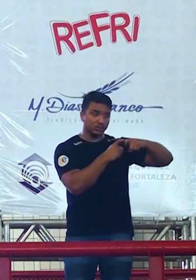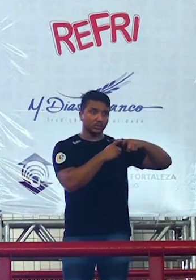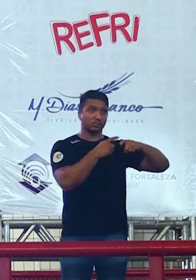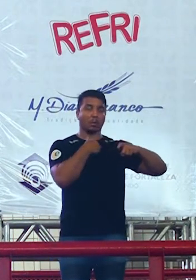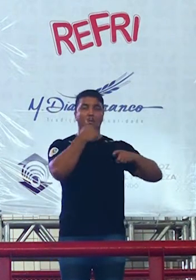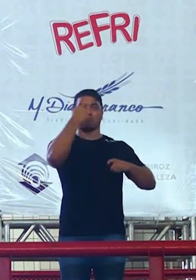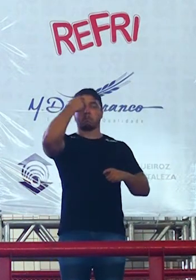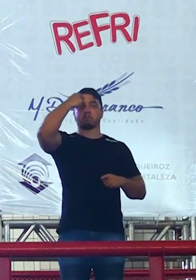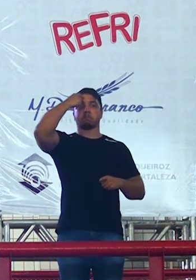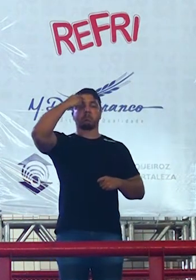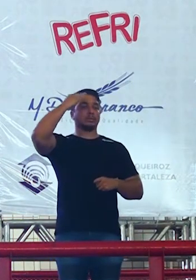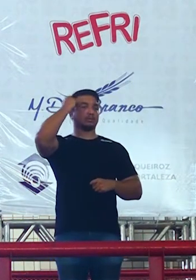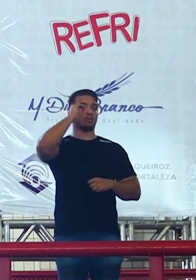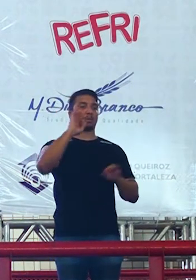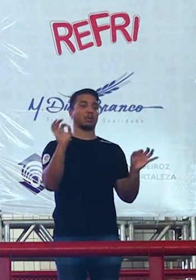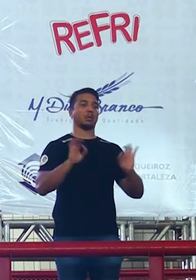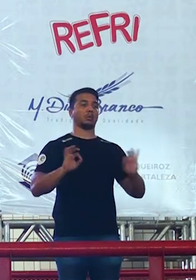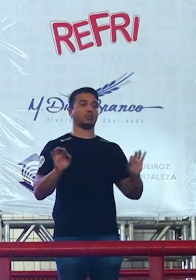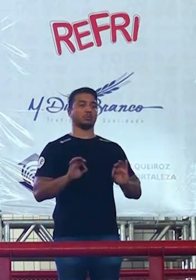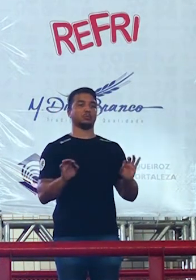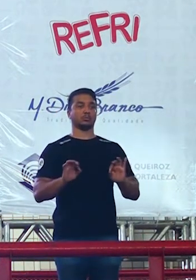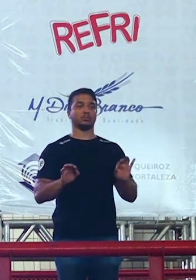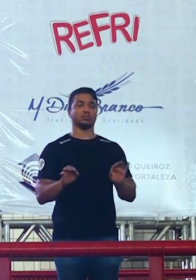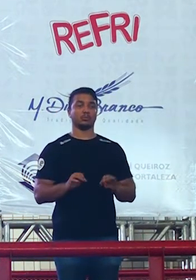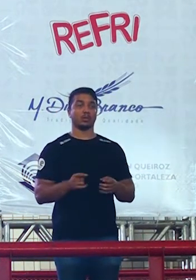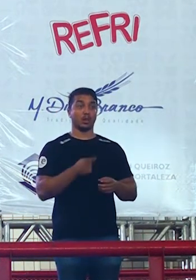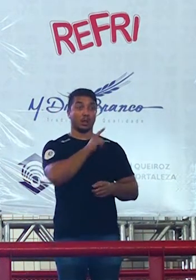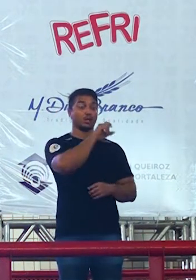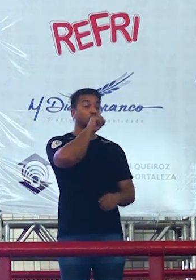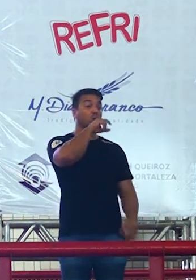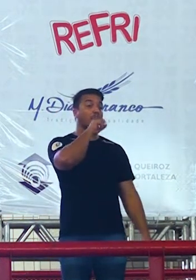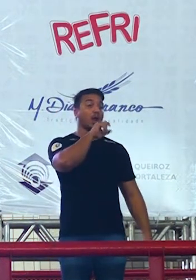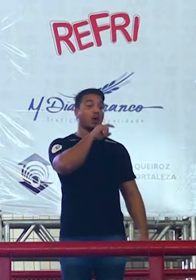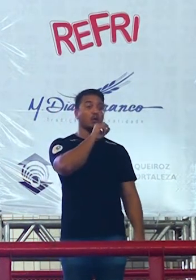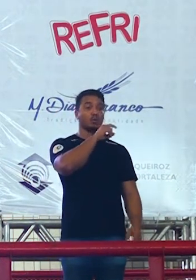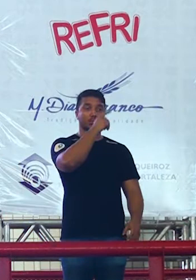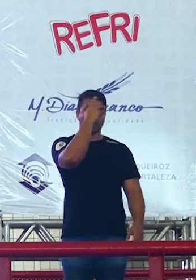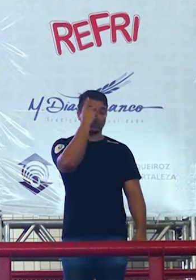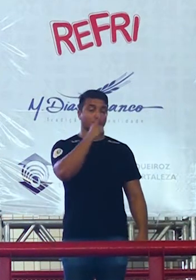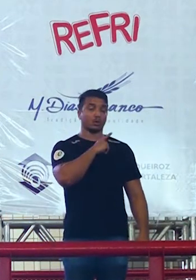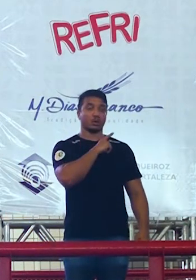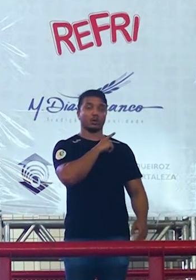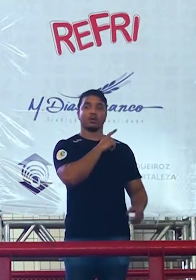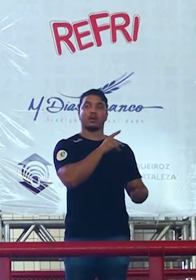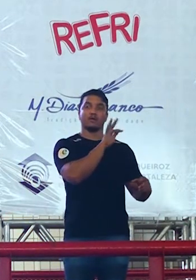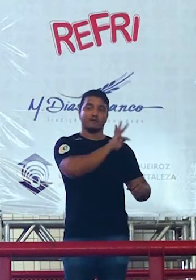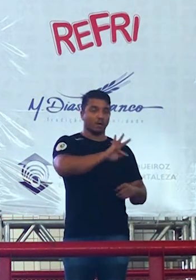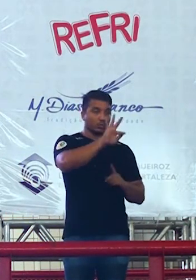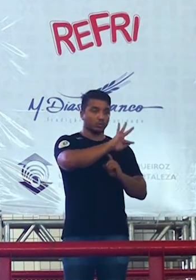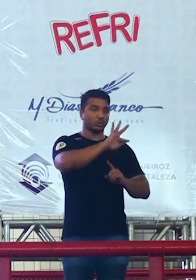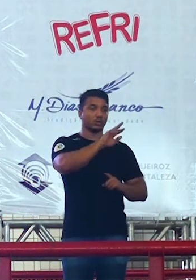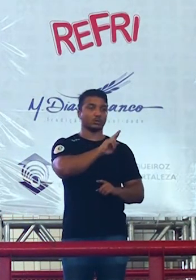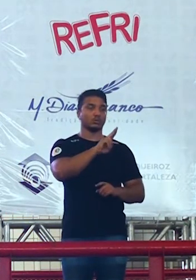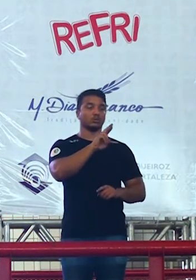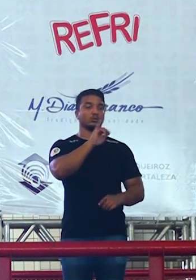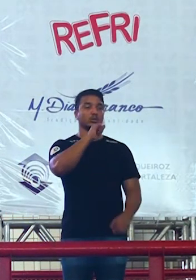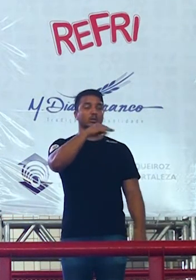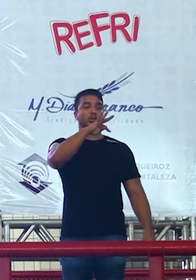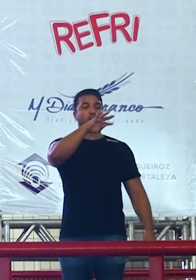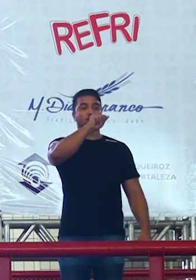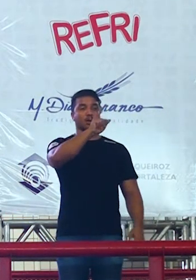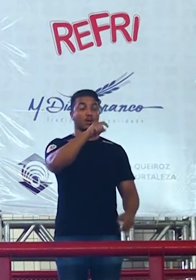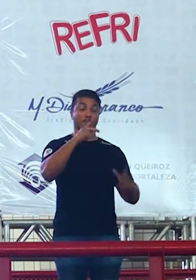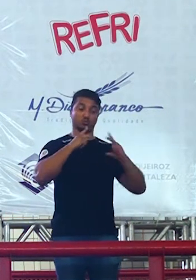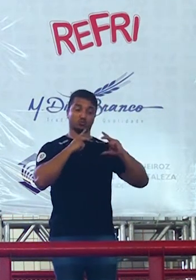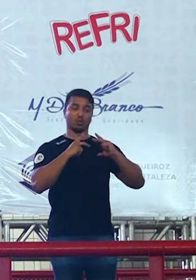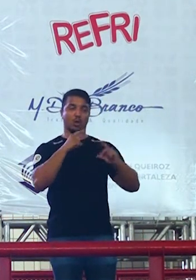boiando sem saber o que diabo era aquilo lá em Sobral temos uma faculdade chamada INTA que é